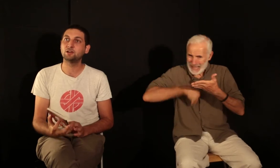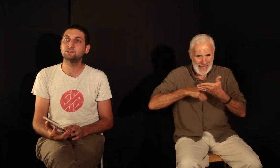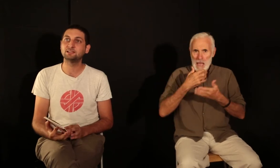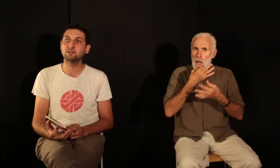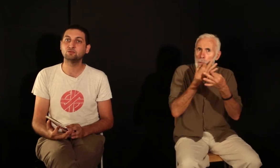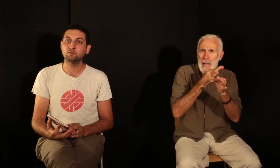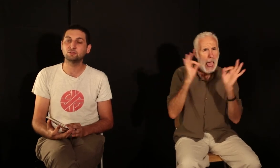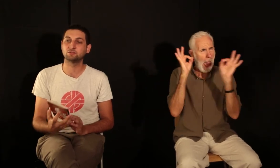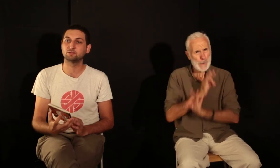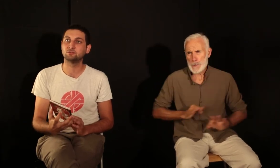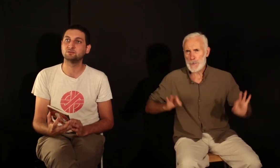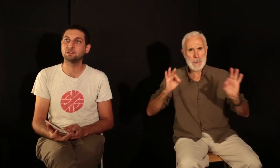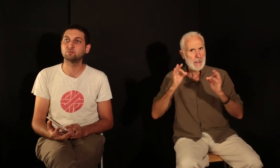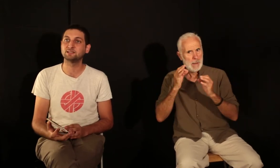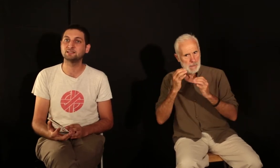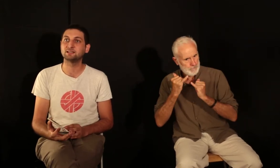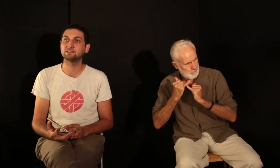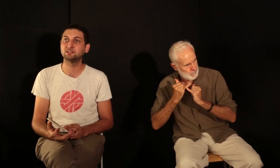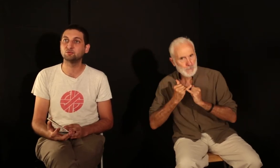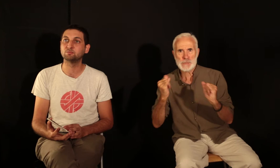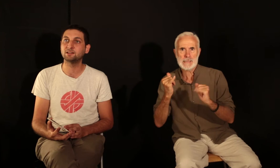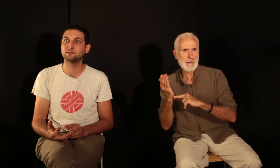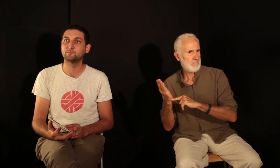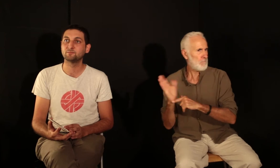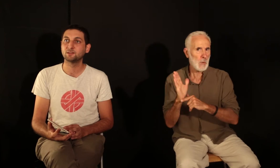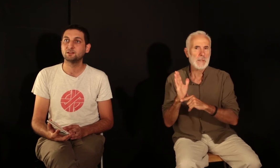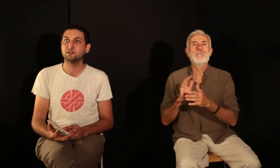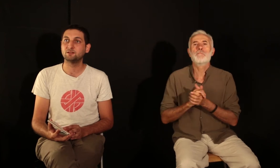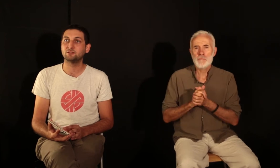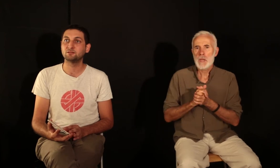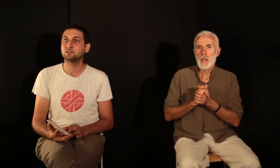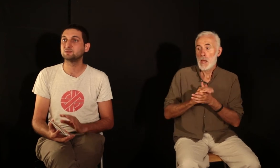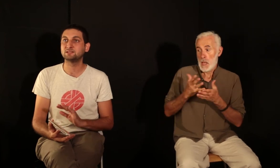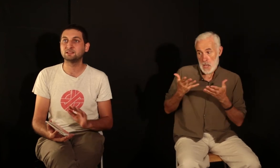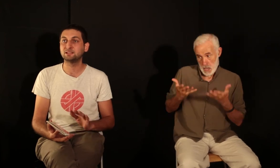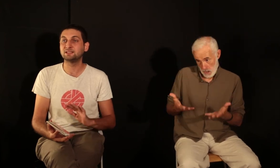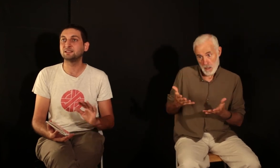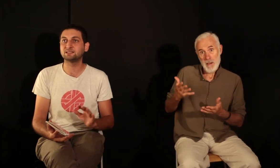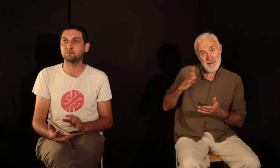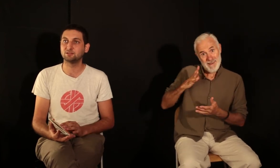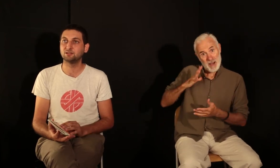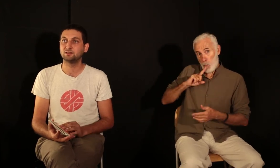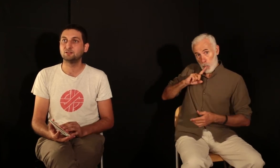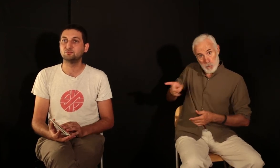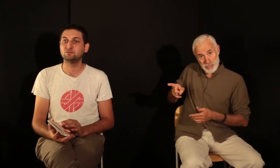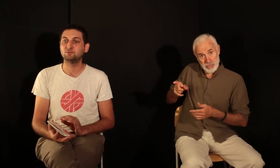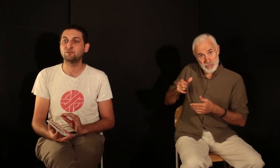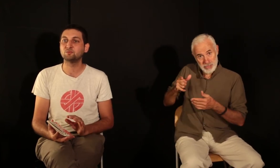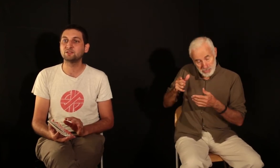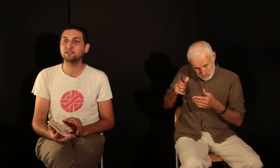la lutte c'était une demande que nous avons passée à Seth Bachman, qui consistait, qui était très simple. Nous lui avons demandé